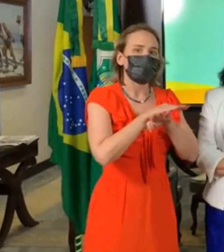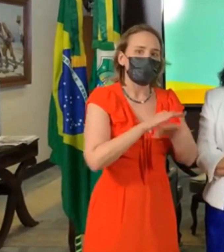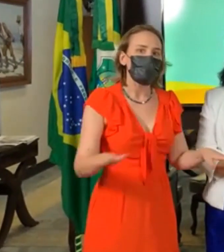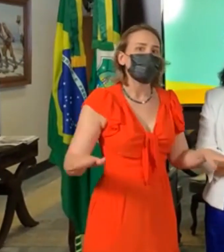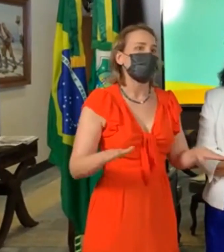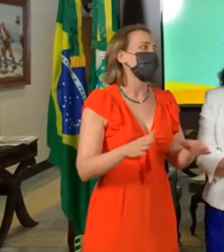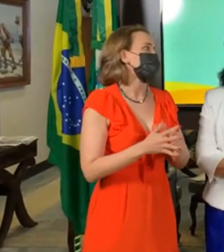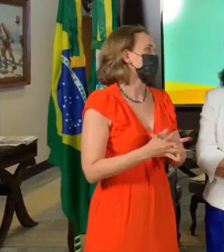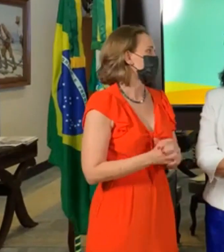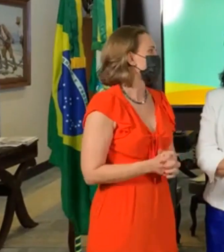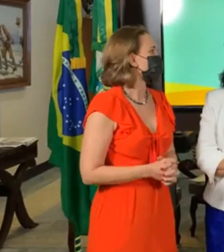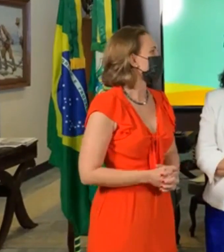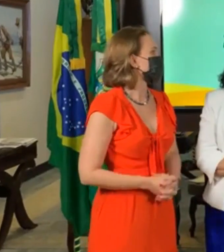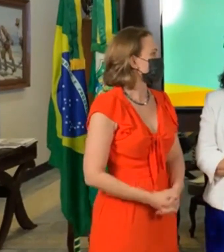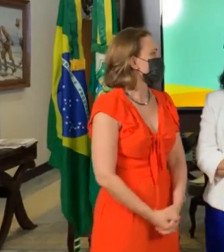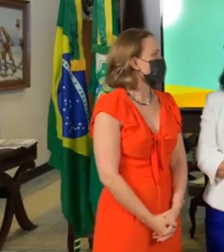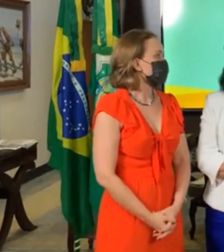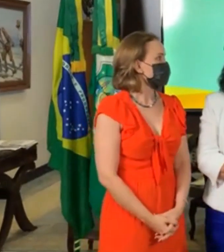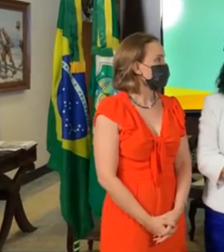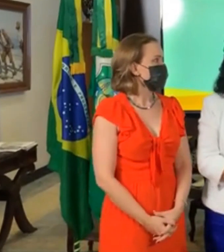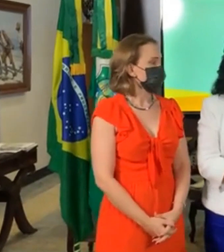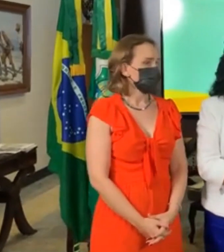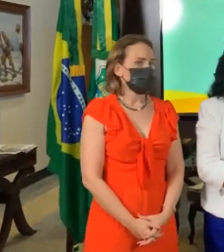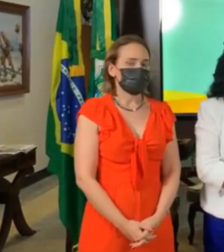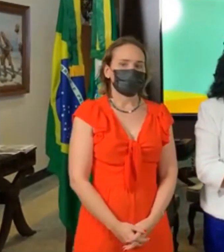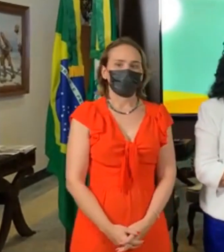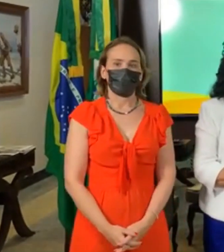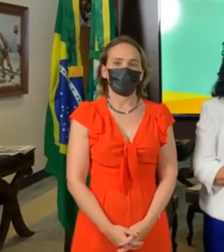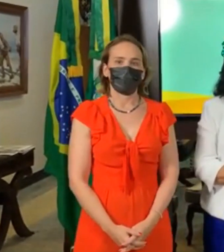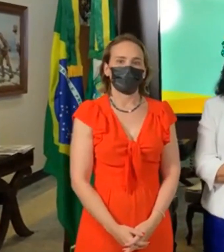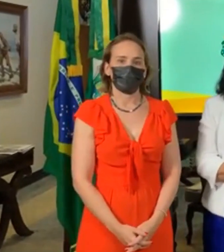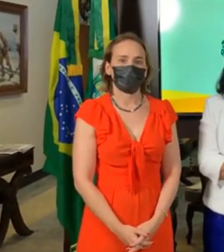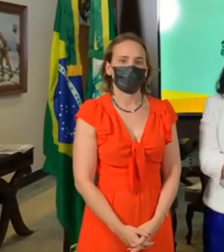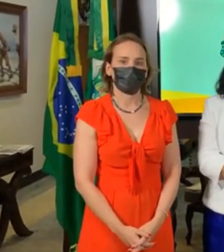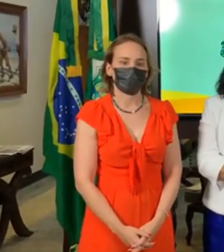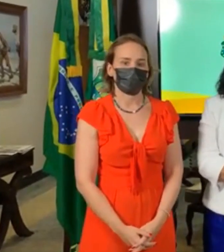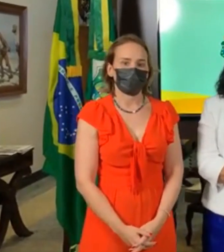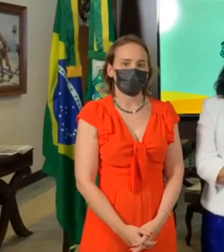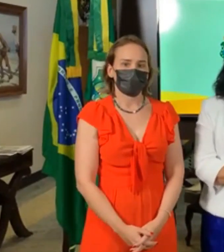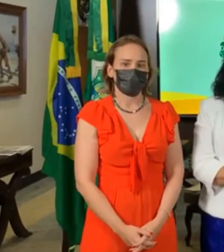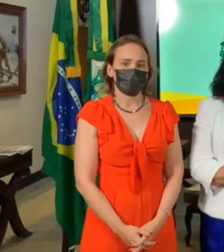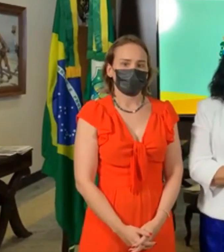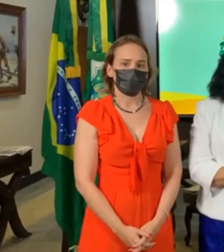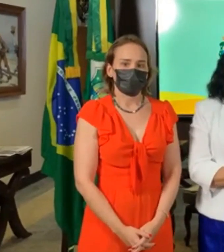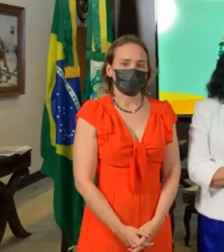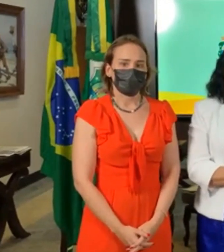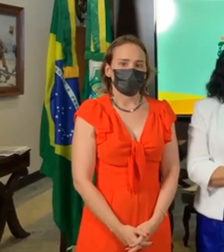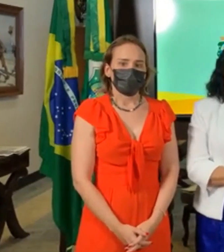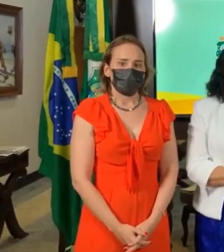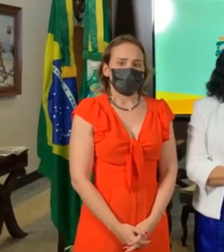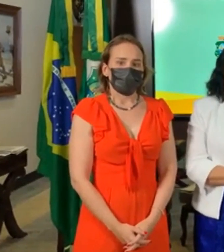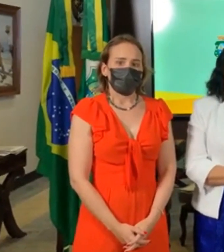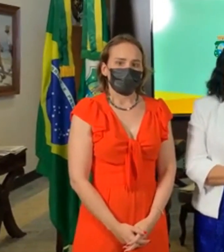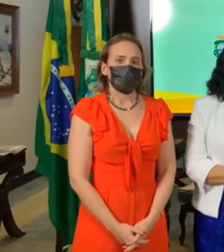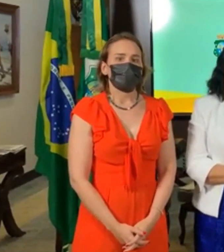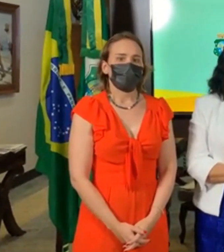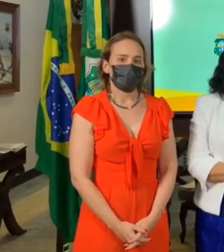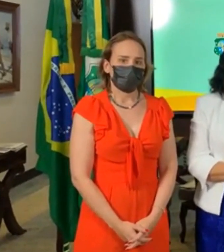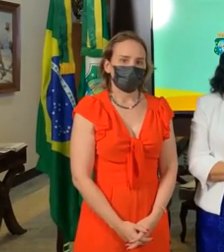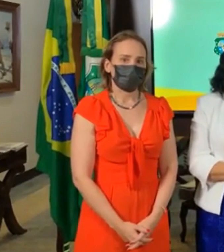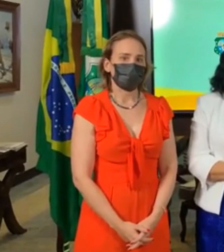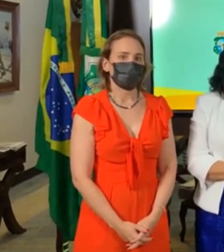dezembro, improrrogável. Bom, então, atenção aí, você contribuinte que tem algum débito de IPVA,